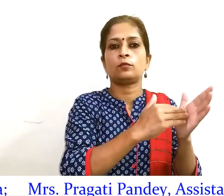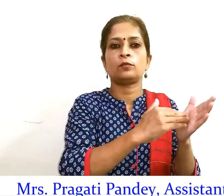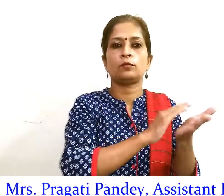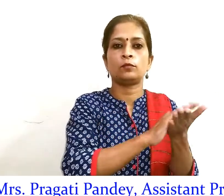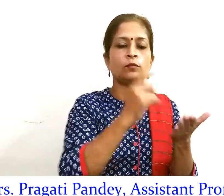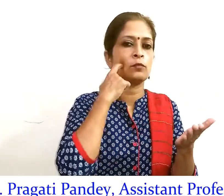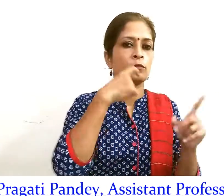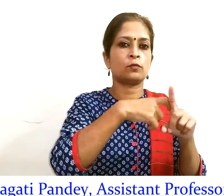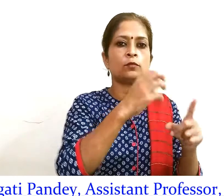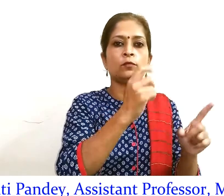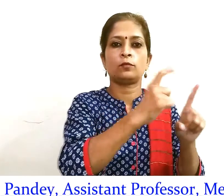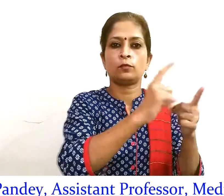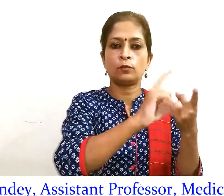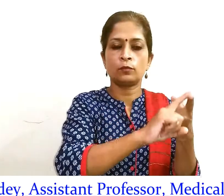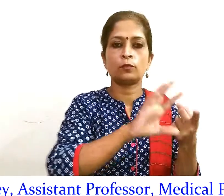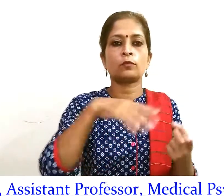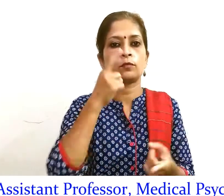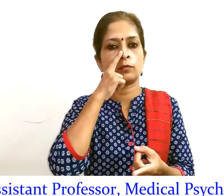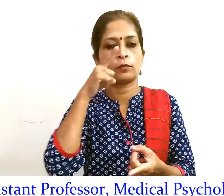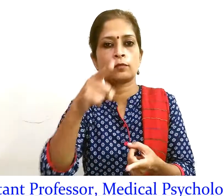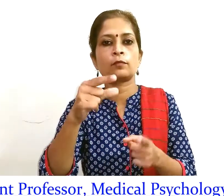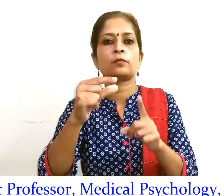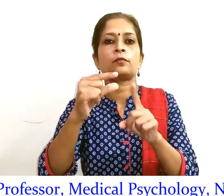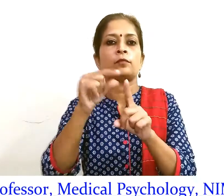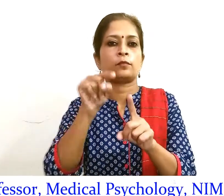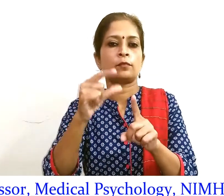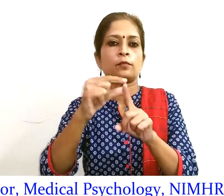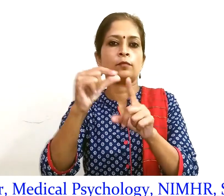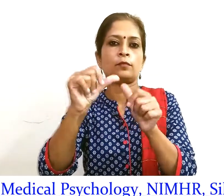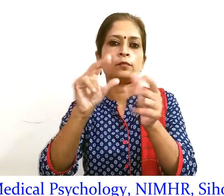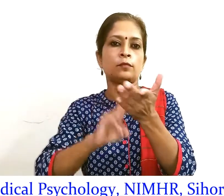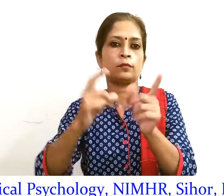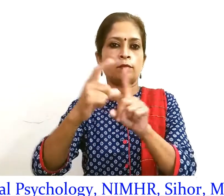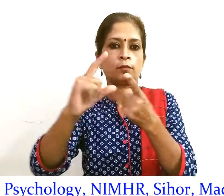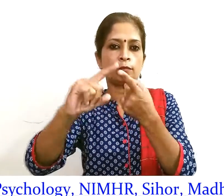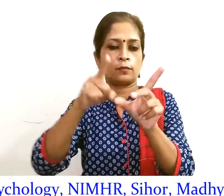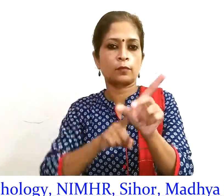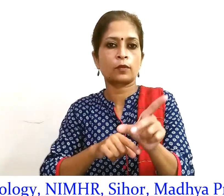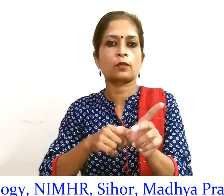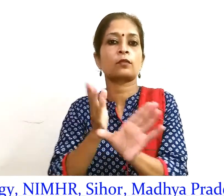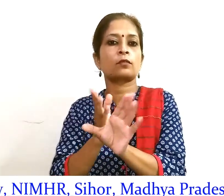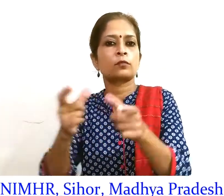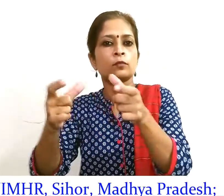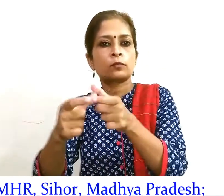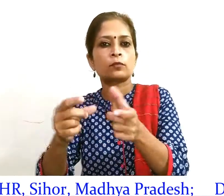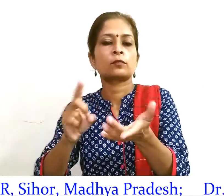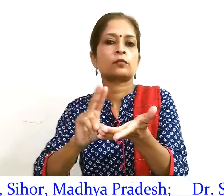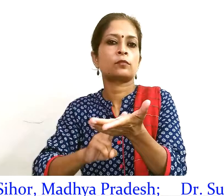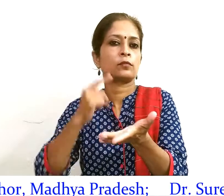श्रेमती प्रगदी पांडे सहायक प्राध्यापक चिकित्सा मनुविज्ञान N.I.M.H.R.